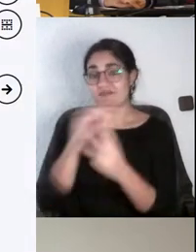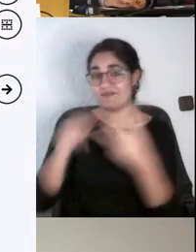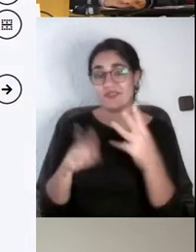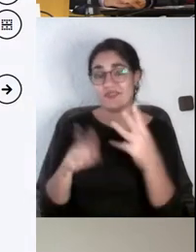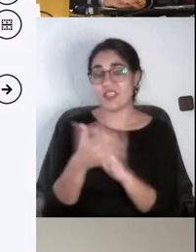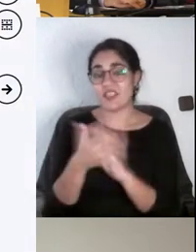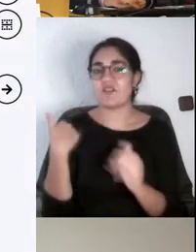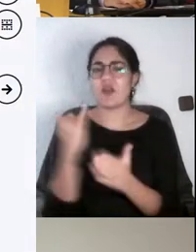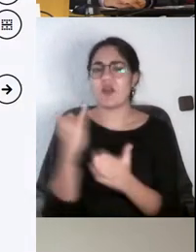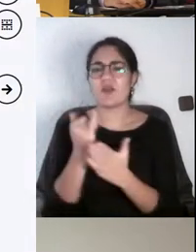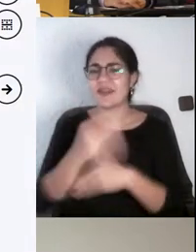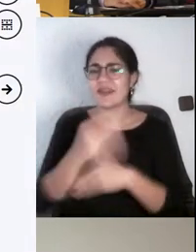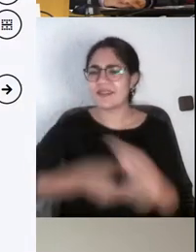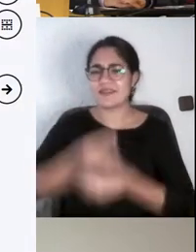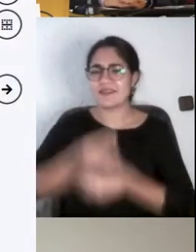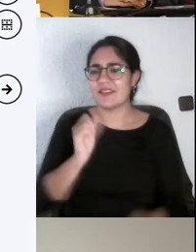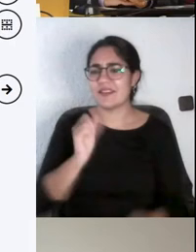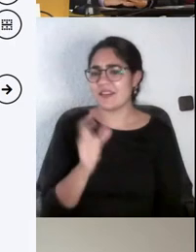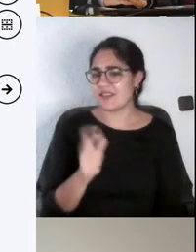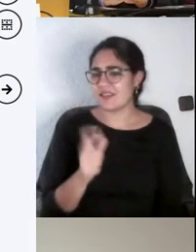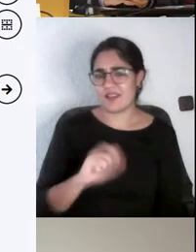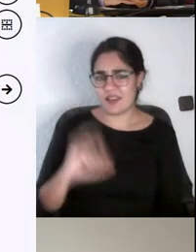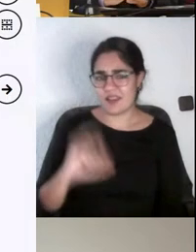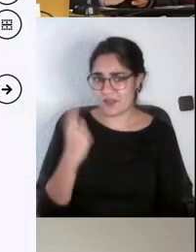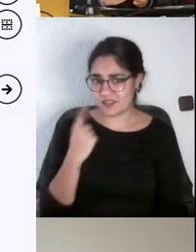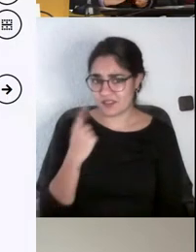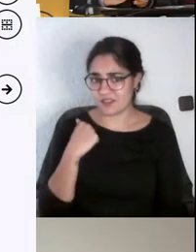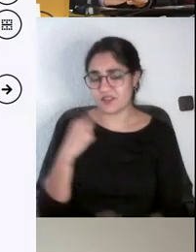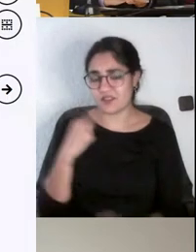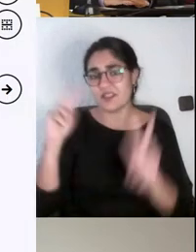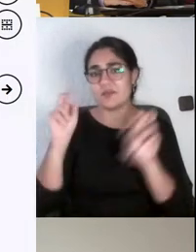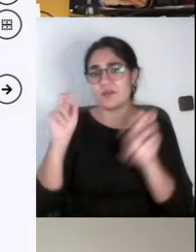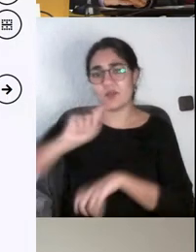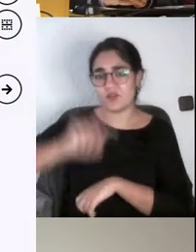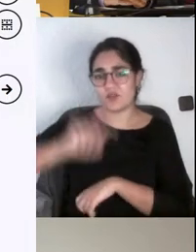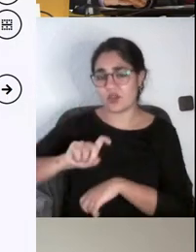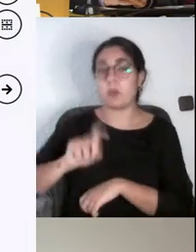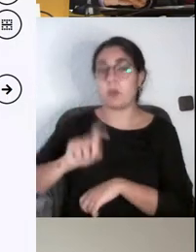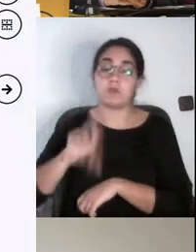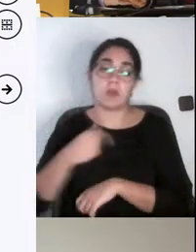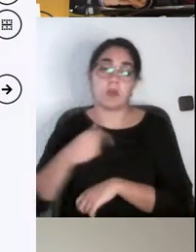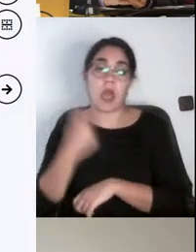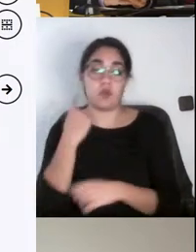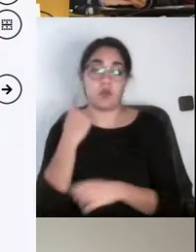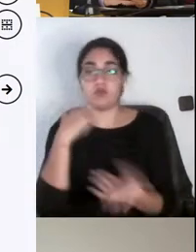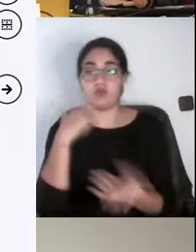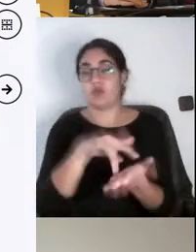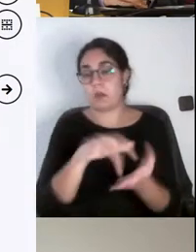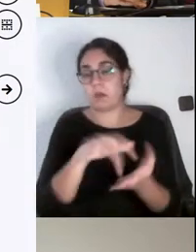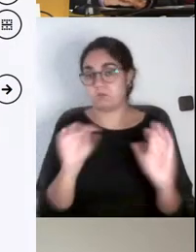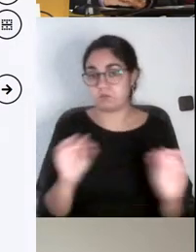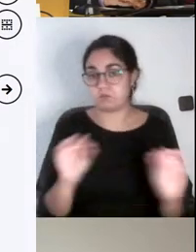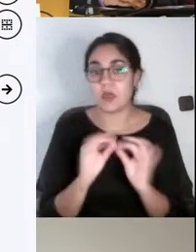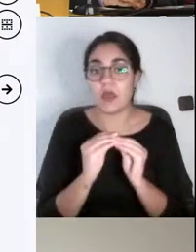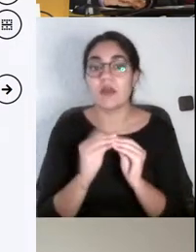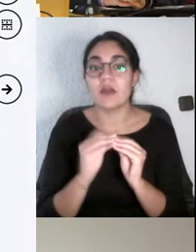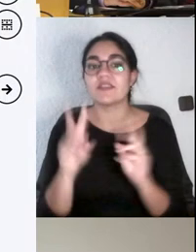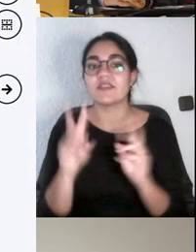empleadas. Y, bueno, púbricas, preguntas de desarrollo, proyectos.